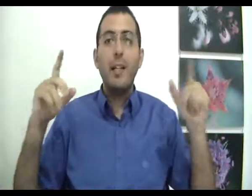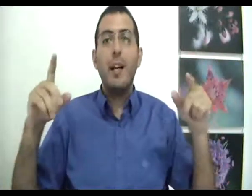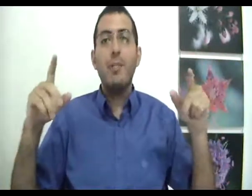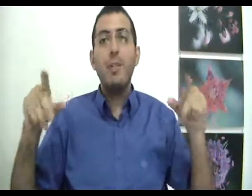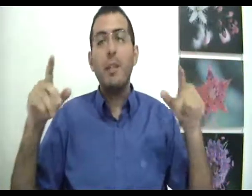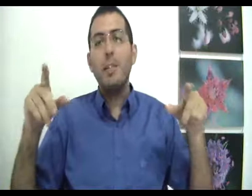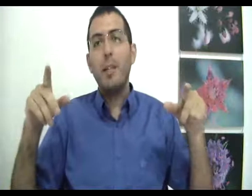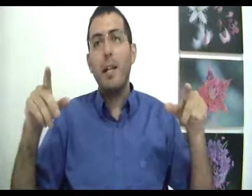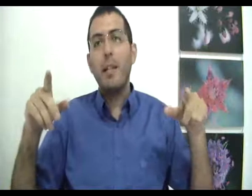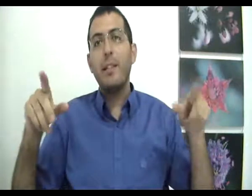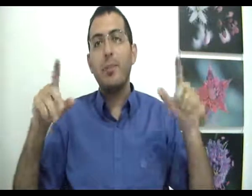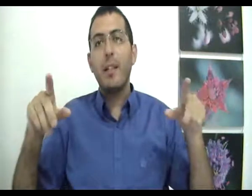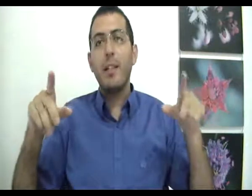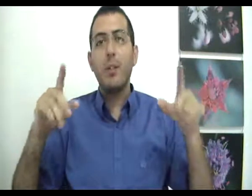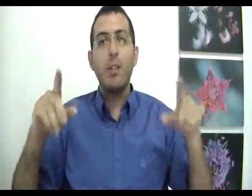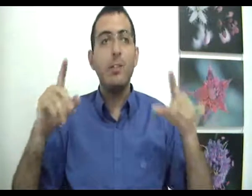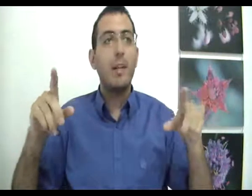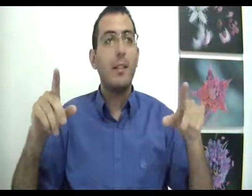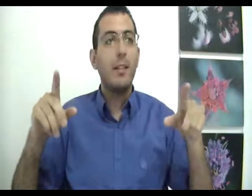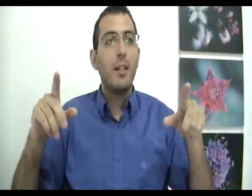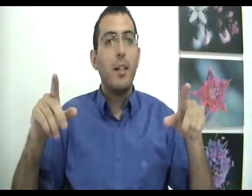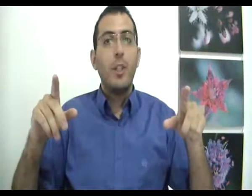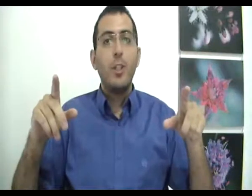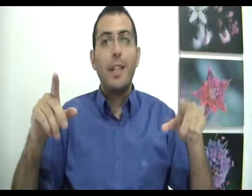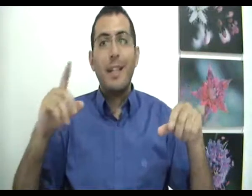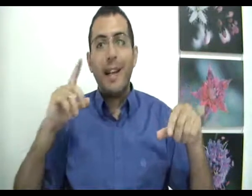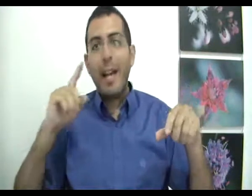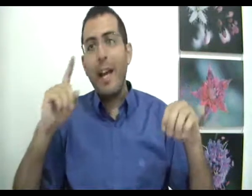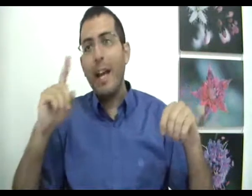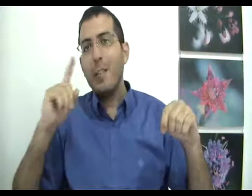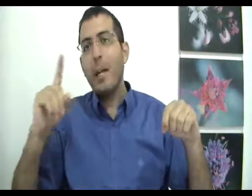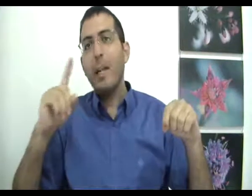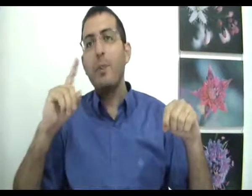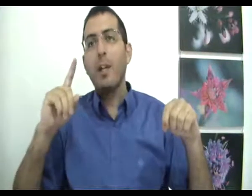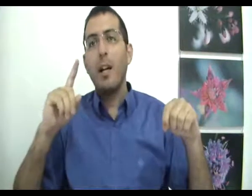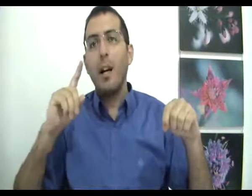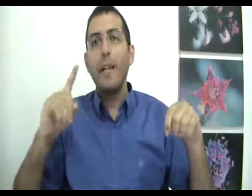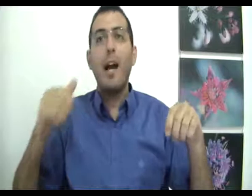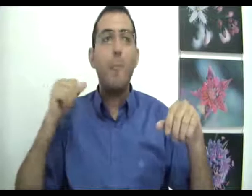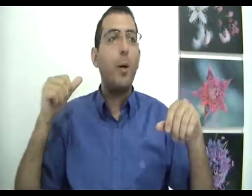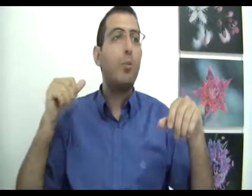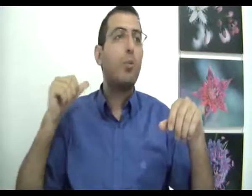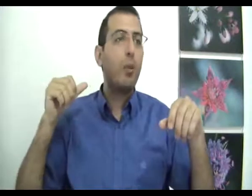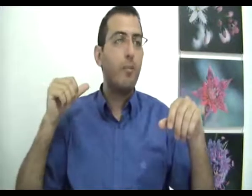לדעת, מה שבעצם אני בא להגיד לכם, הוא צריך לדעת כל זמן שרגע אחד בחיים שלך היה פחות טוב